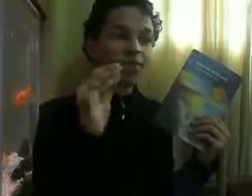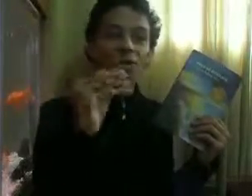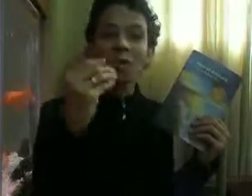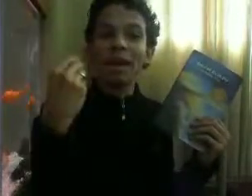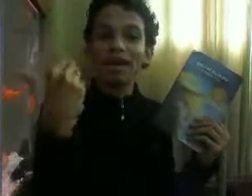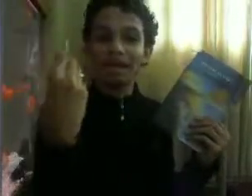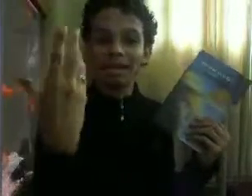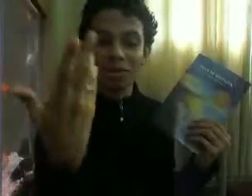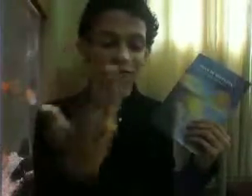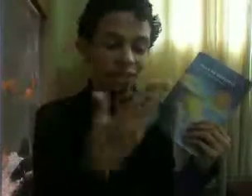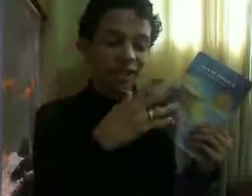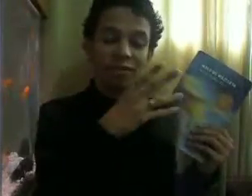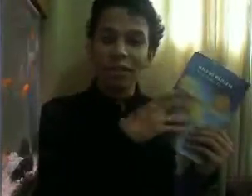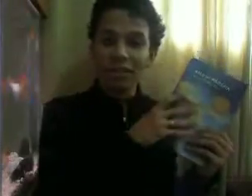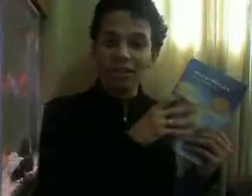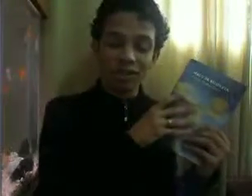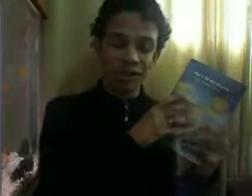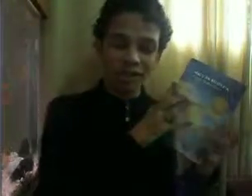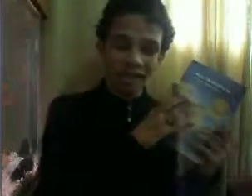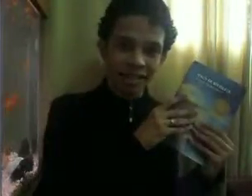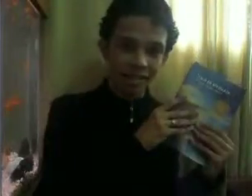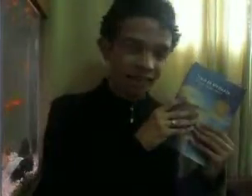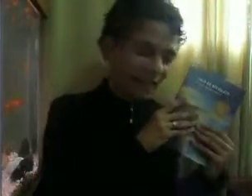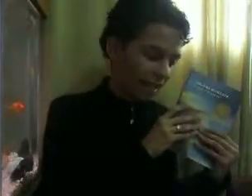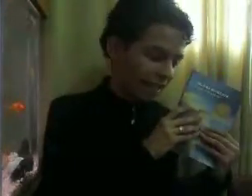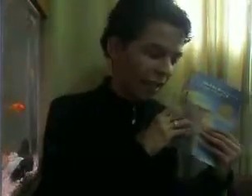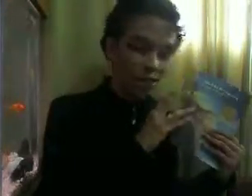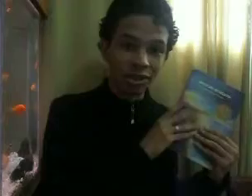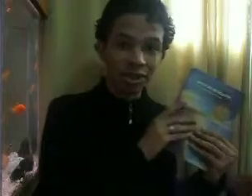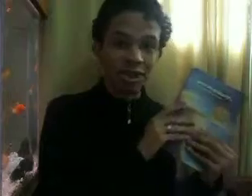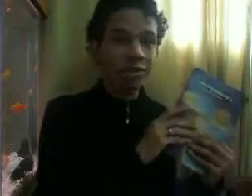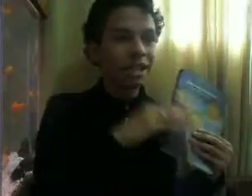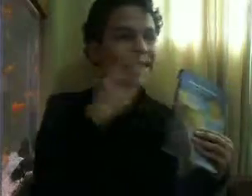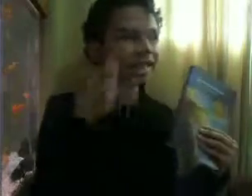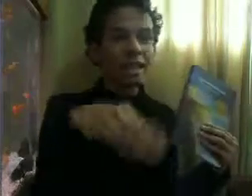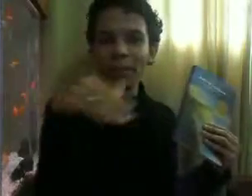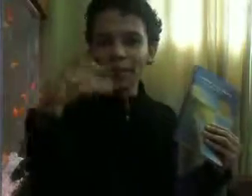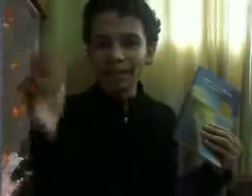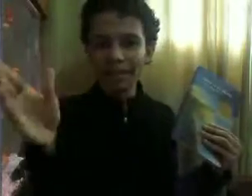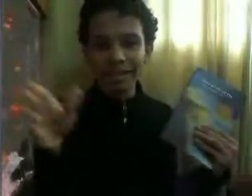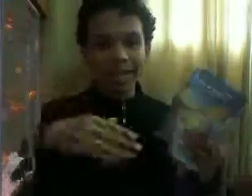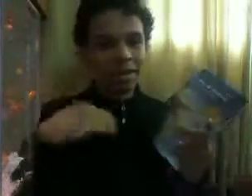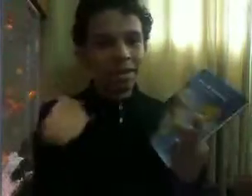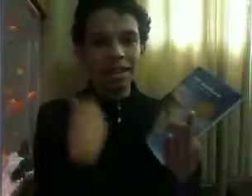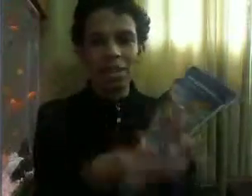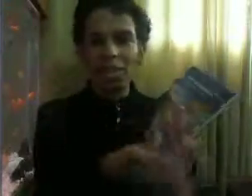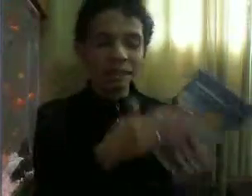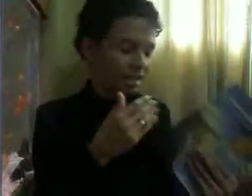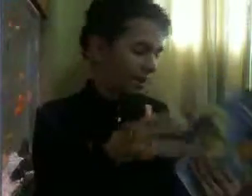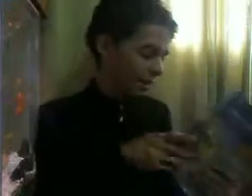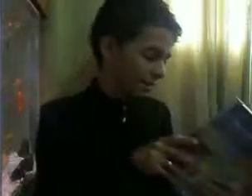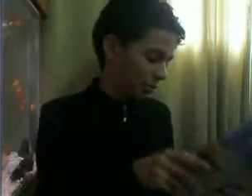descoberta sexual dele Foi a partir desta empregada De 14 anos Que depois que eles fizeram A menina nunca mais apareceu